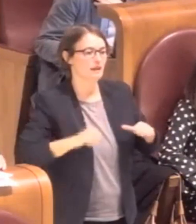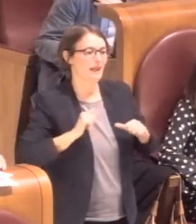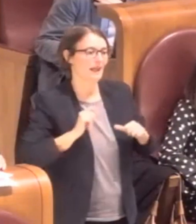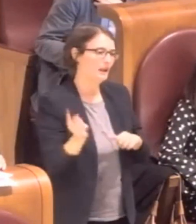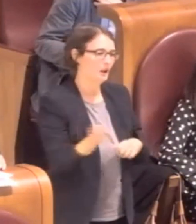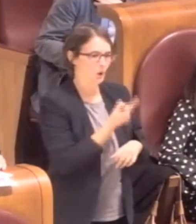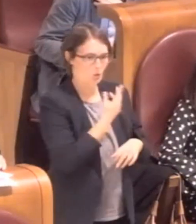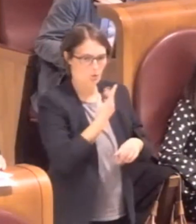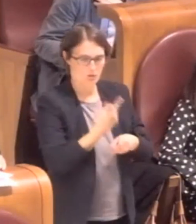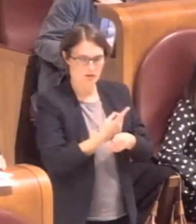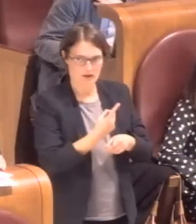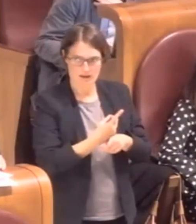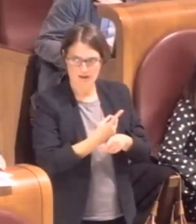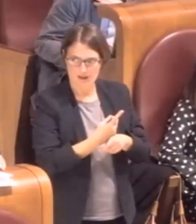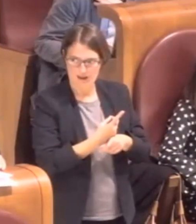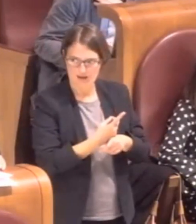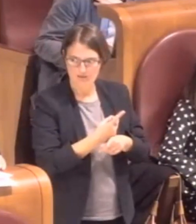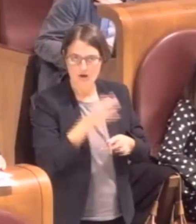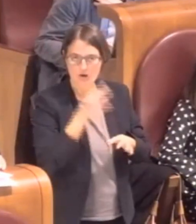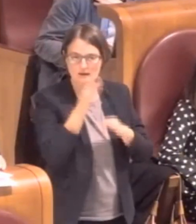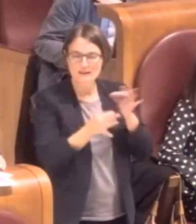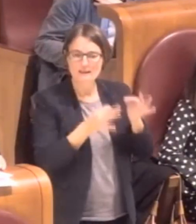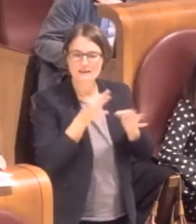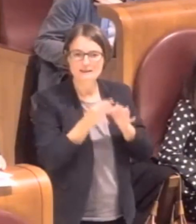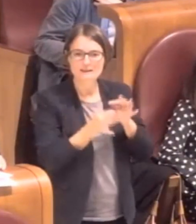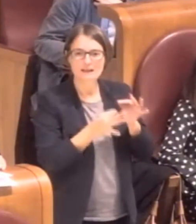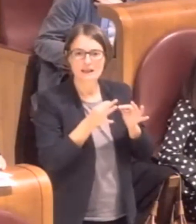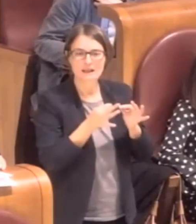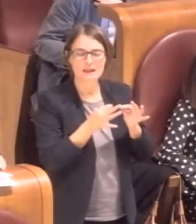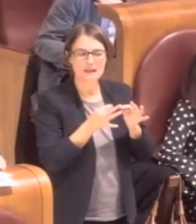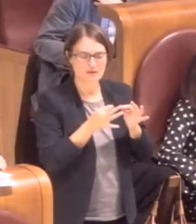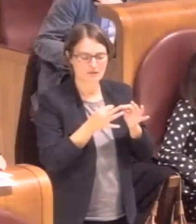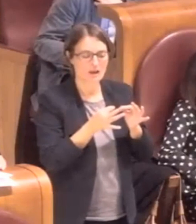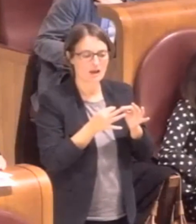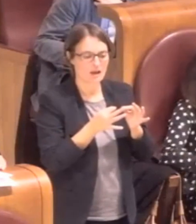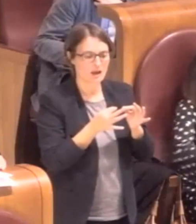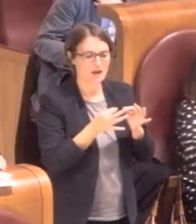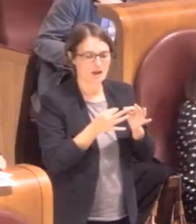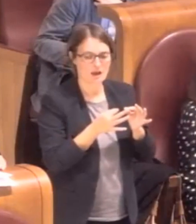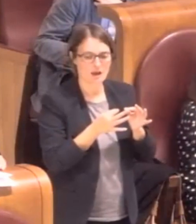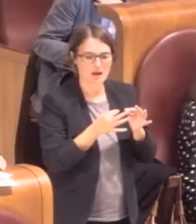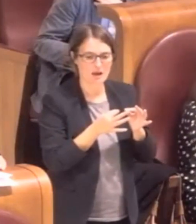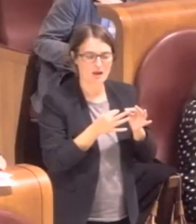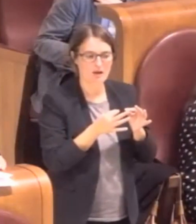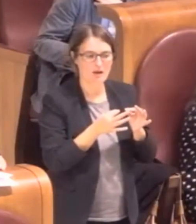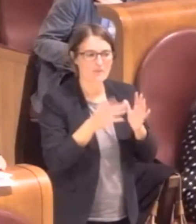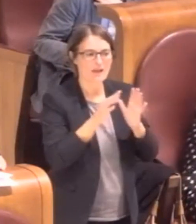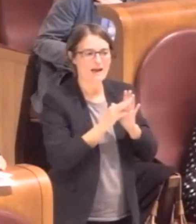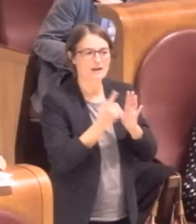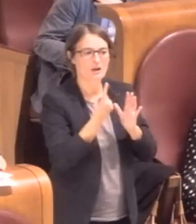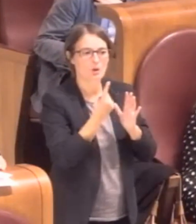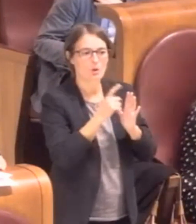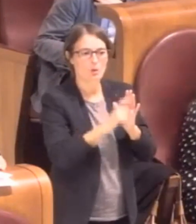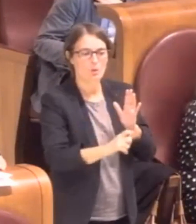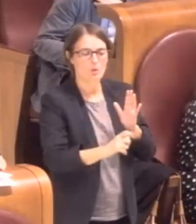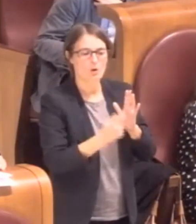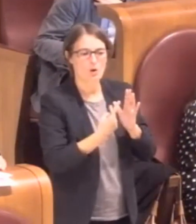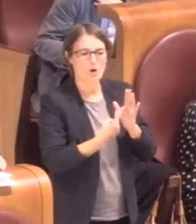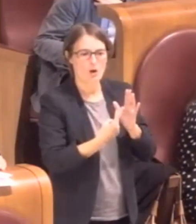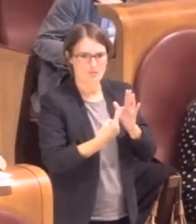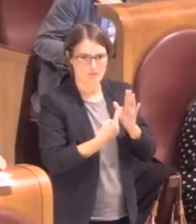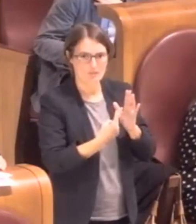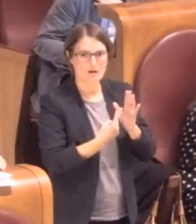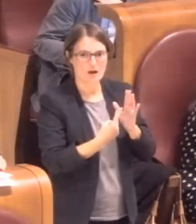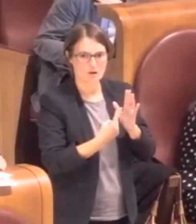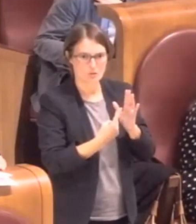L'eliminazione insomma nel termine materia nell'articolo 1 comma 2 si rende